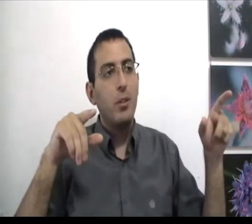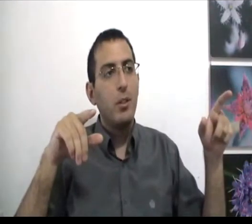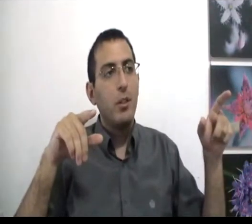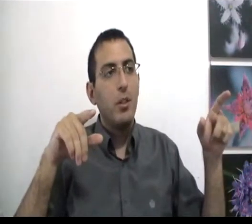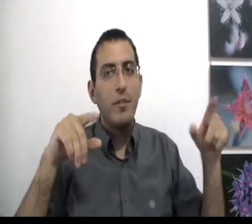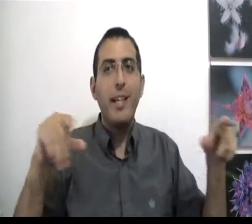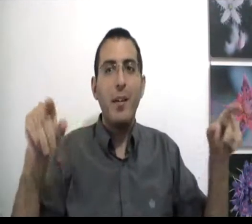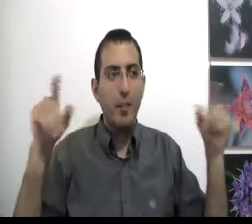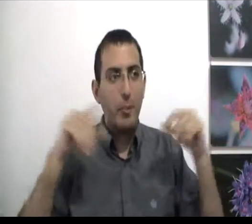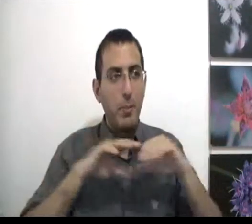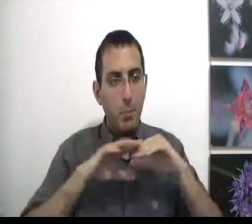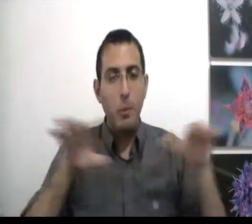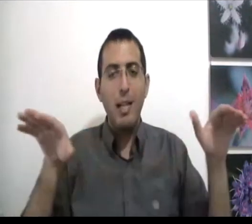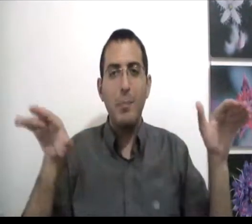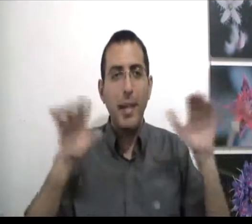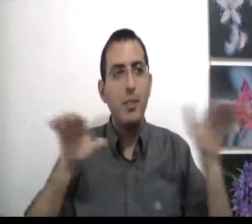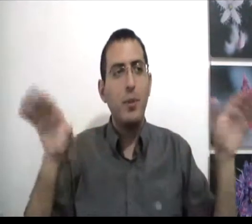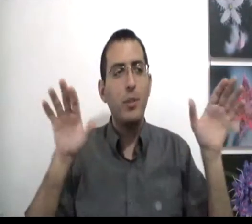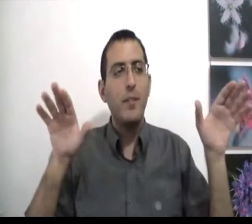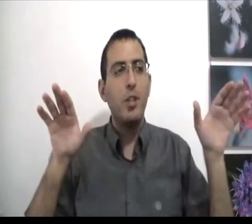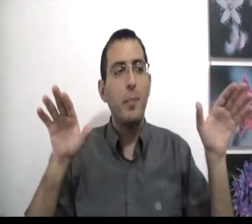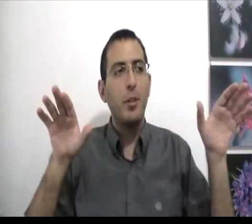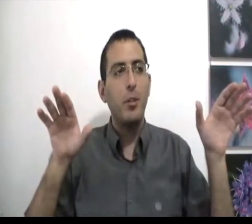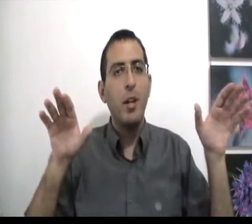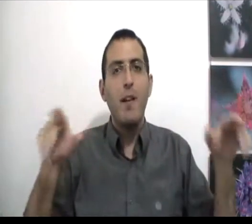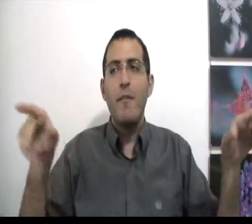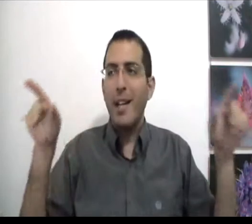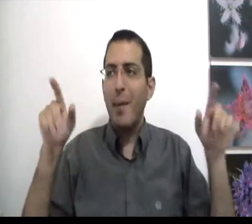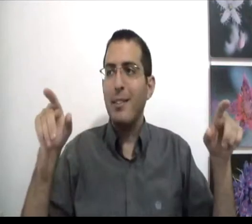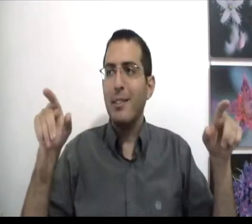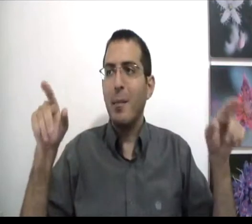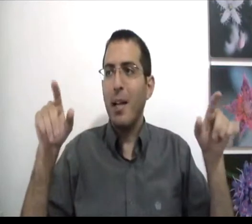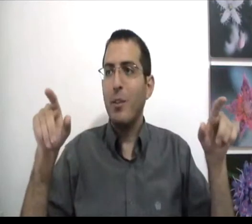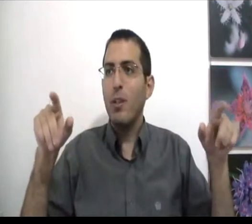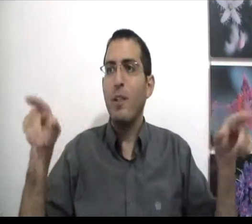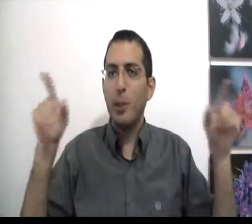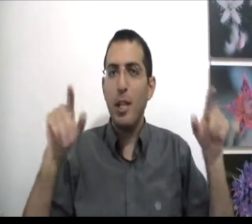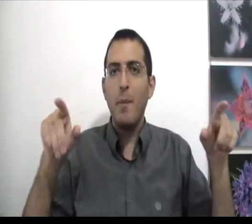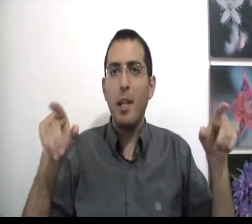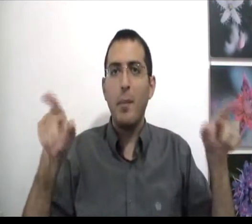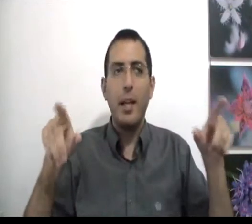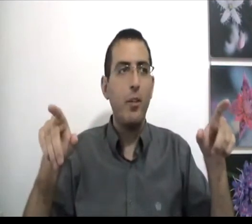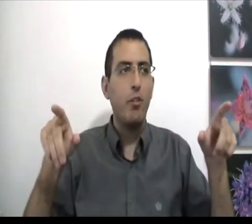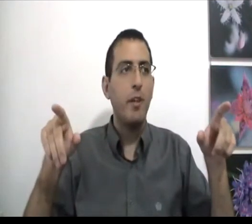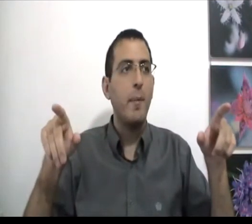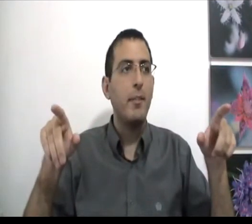וגם אז נגמר הדיון אבל בשני המקרים אני ארגיש טוב באמת